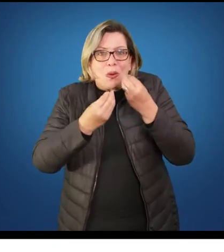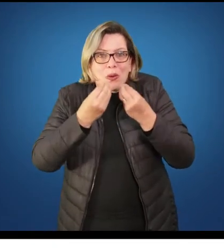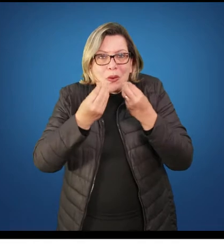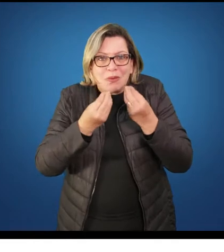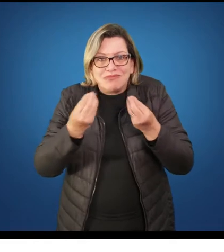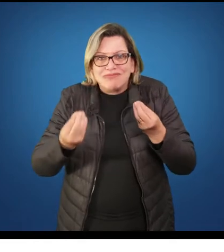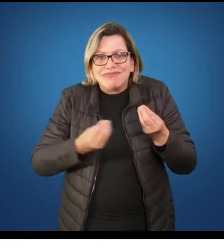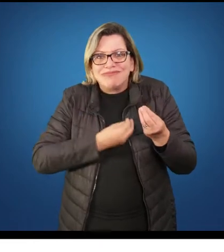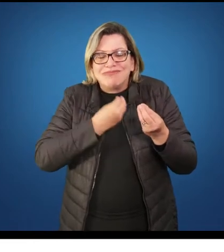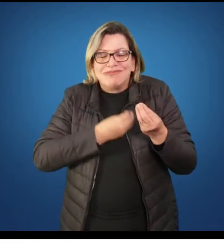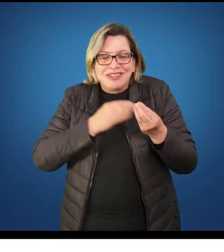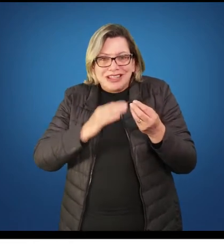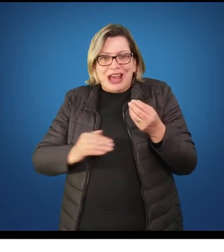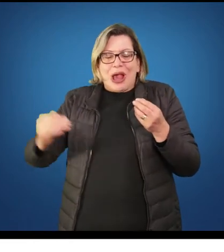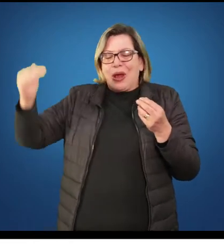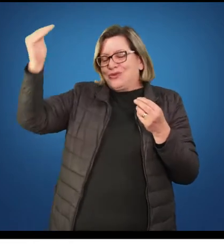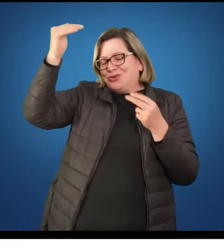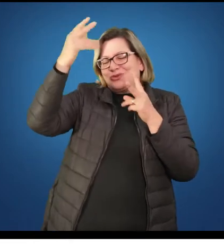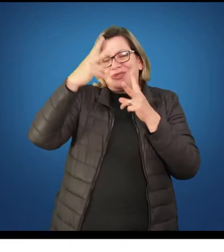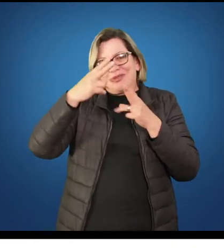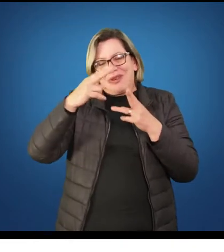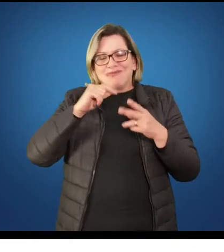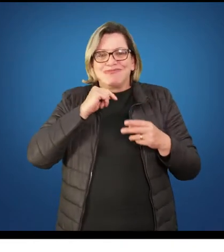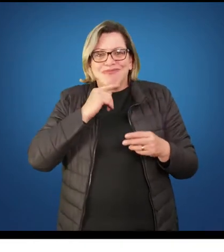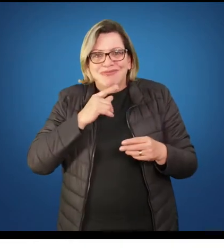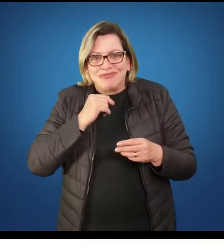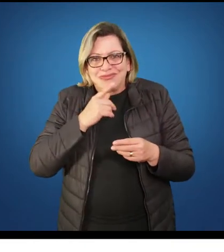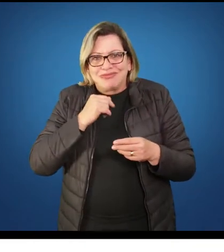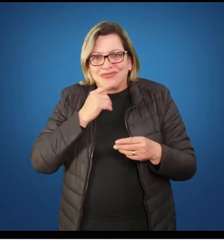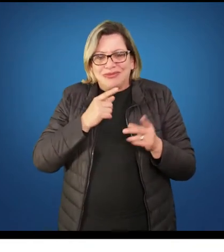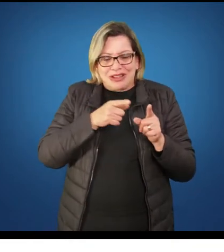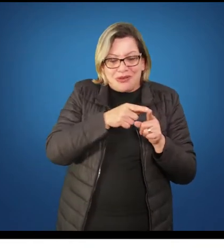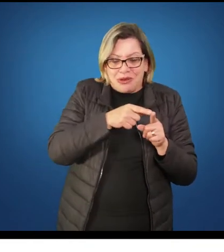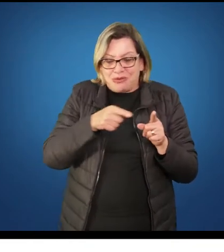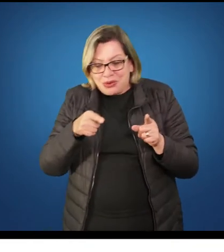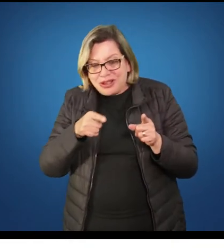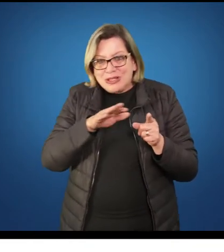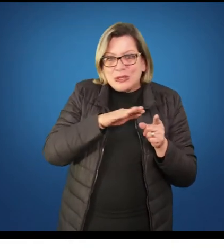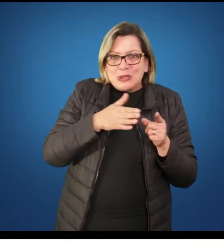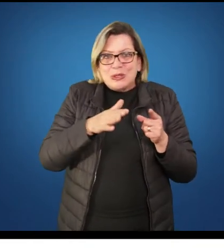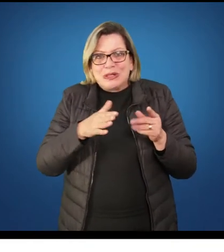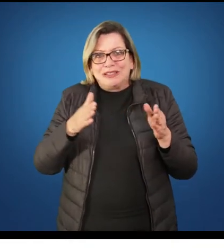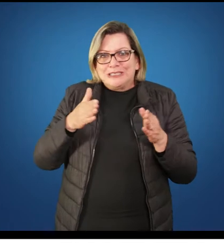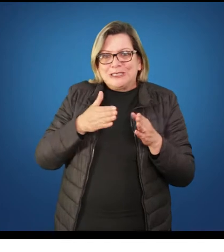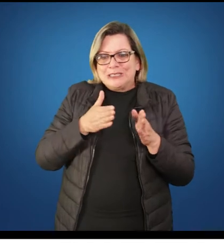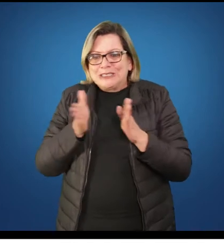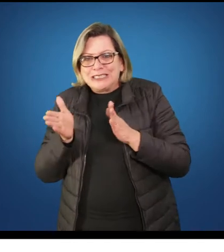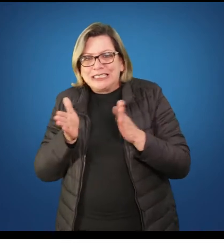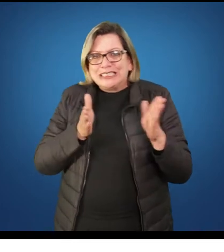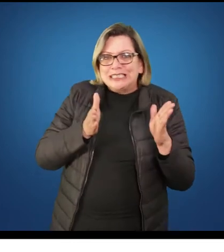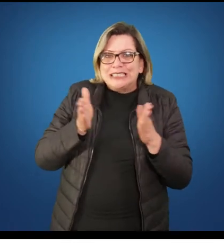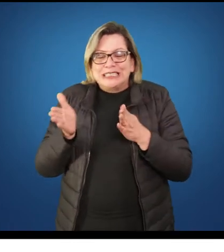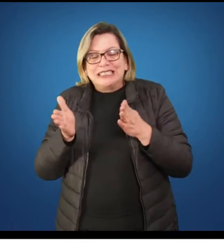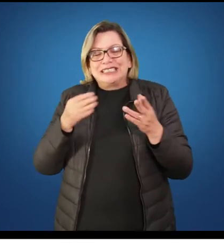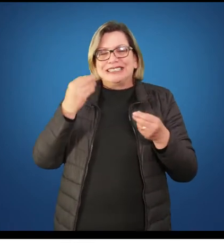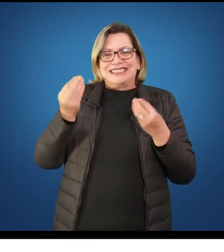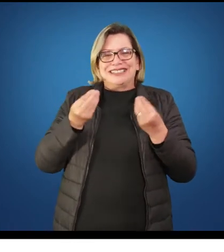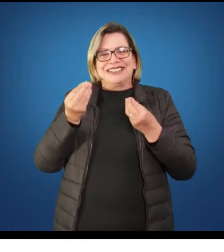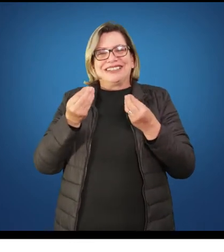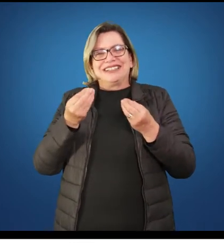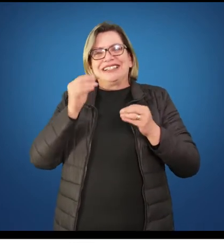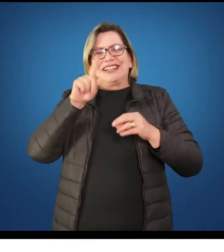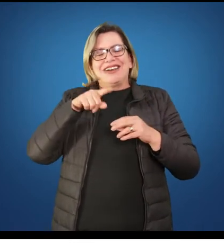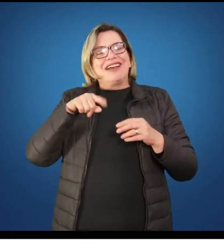criança, toda criança é feliz, está sorrindo, está correndo, adora brincar, adora estar com todo mundo e todo adolescente é